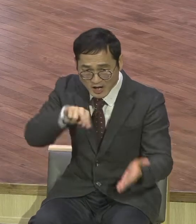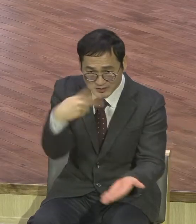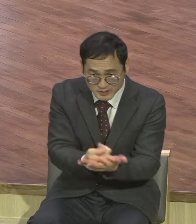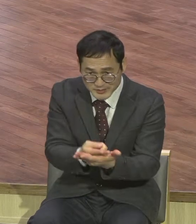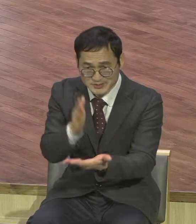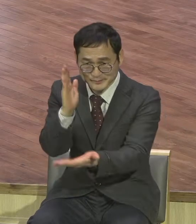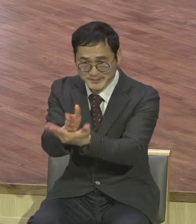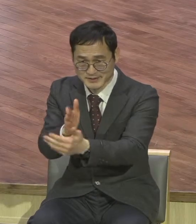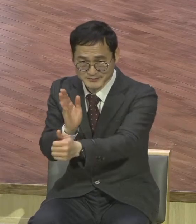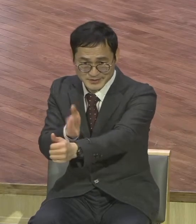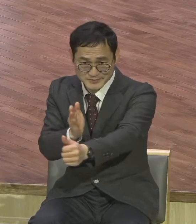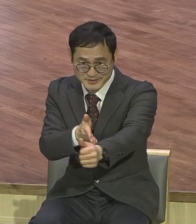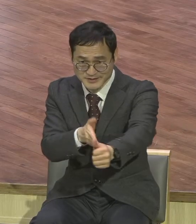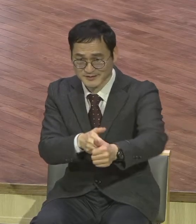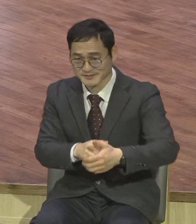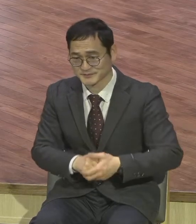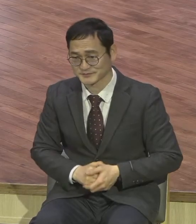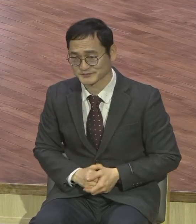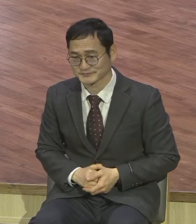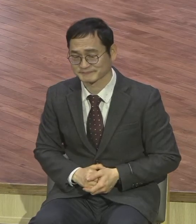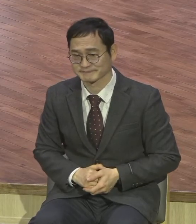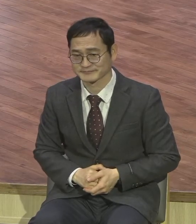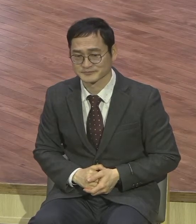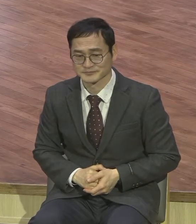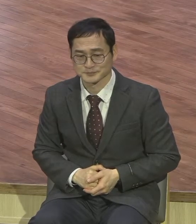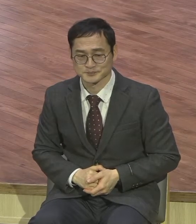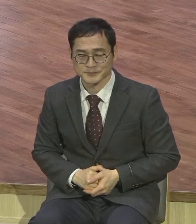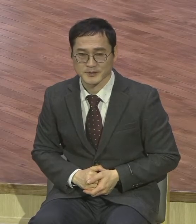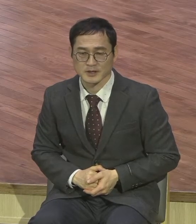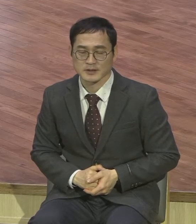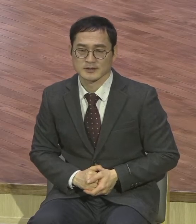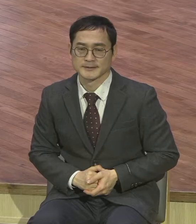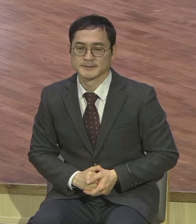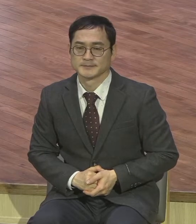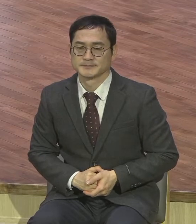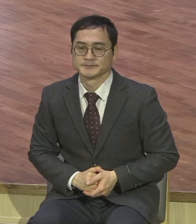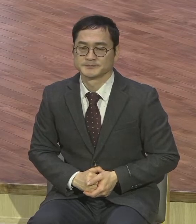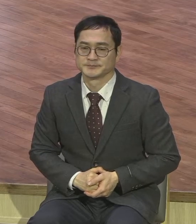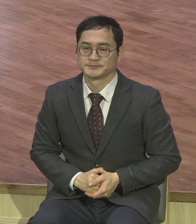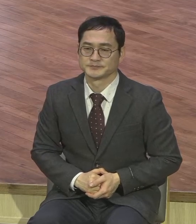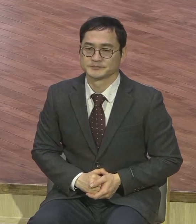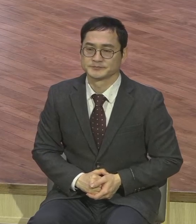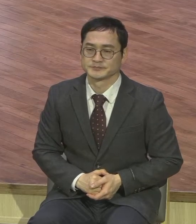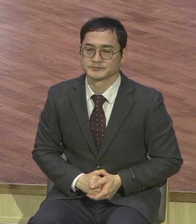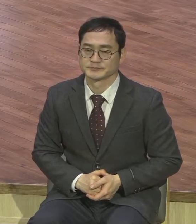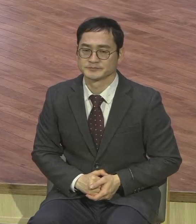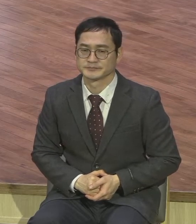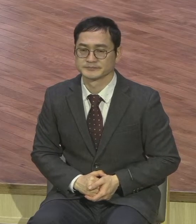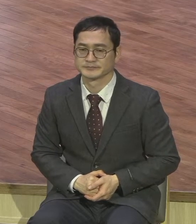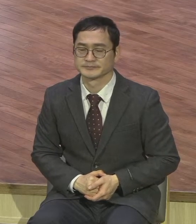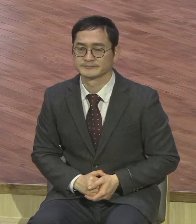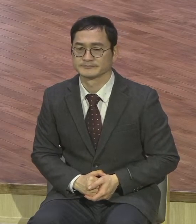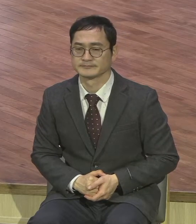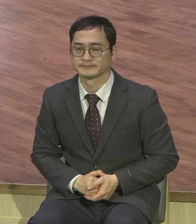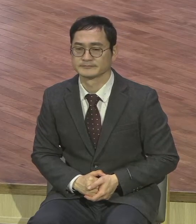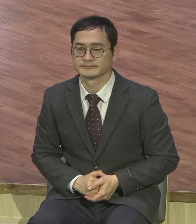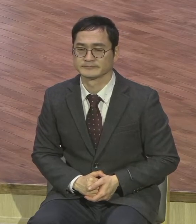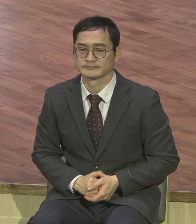실족봉에 걸리면 안 돼요 새해가 되면 이제 교육자들 또 변경도 되고